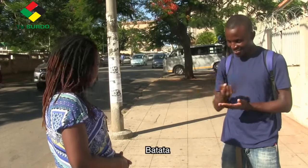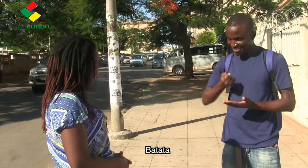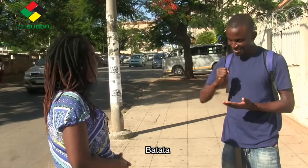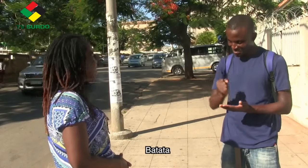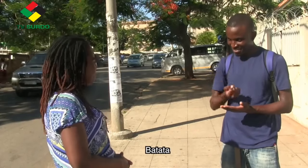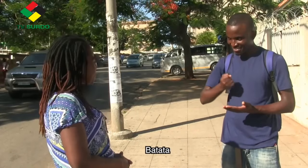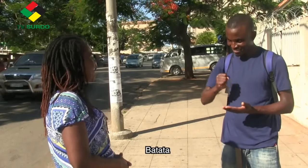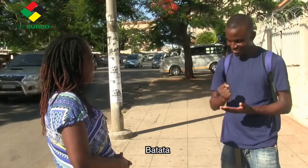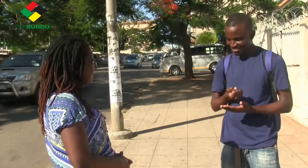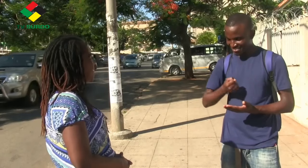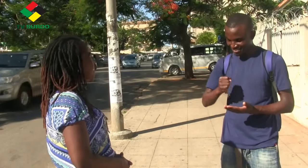Batata.